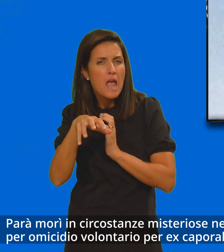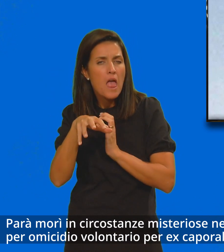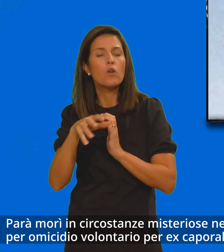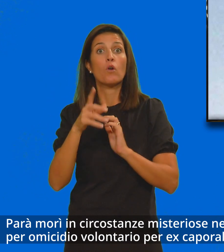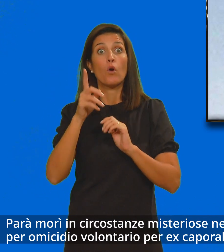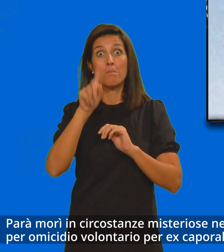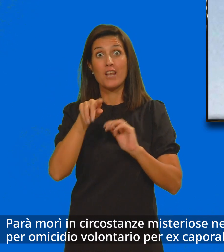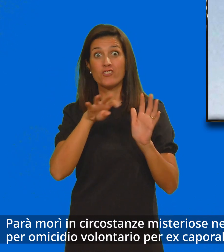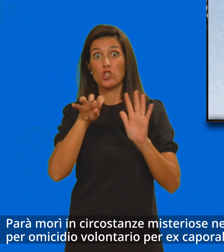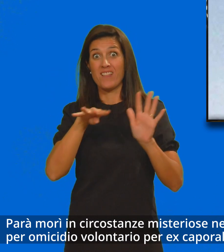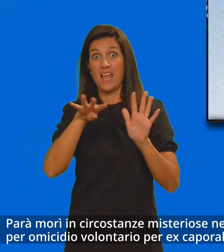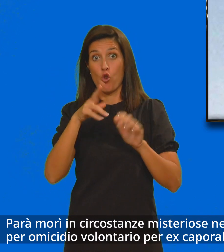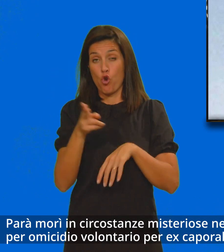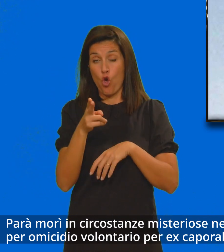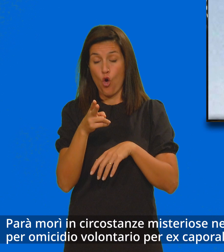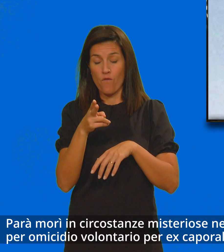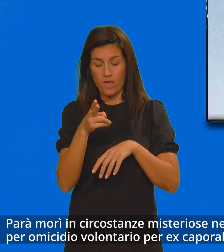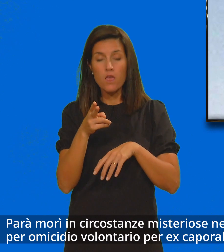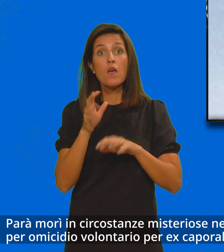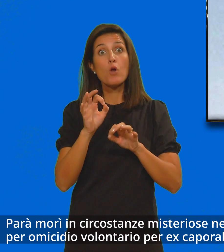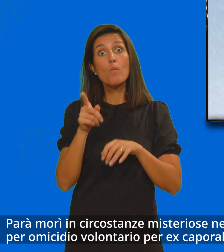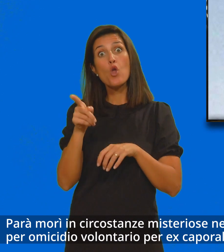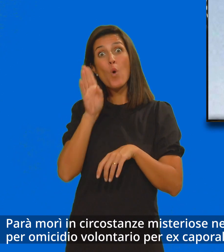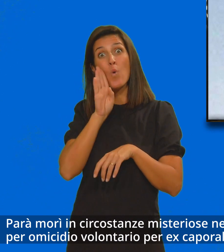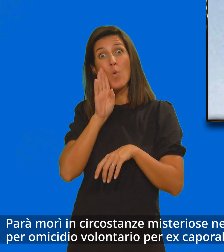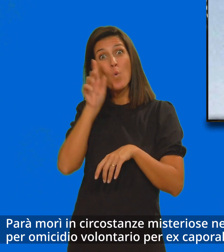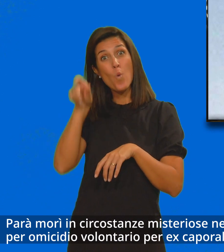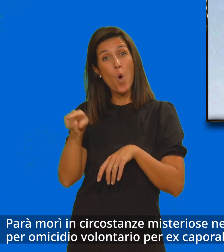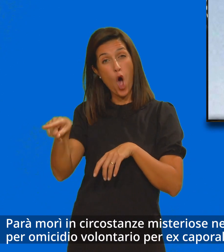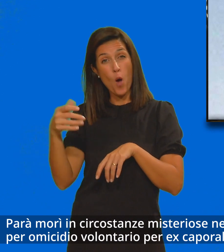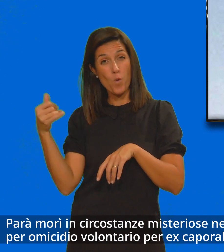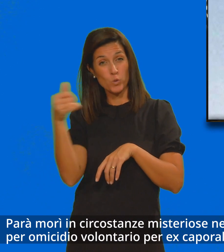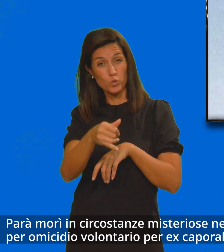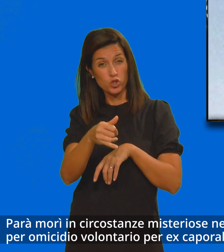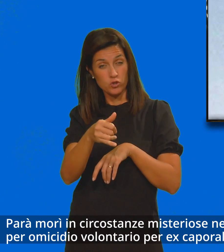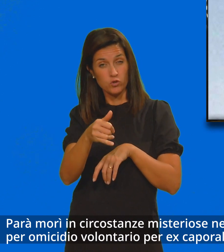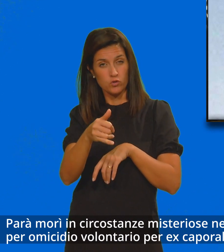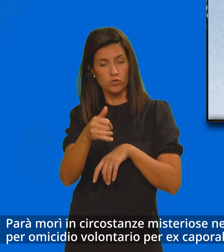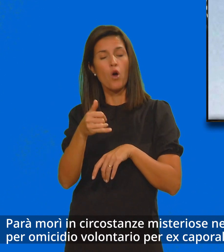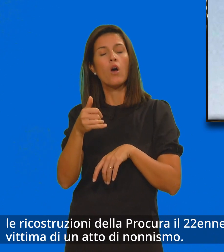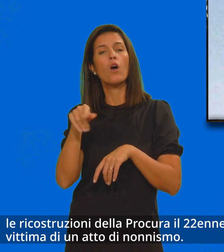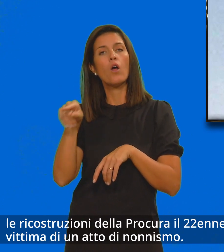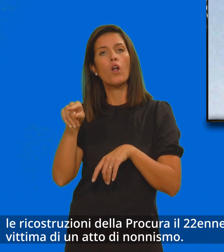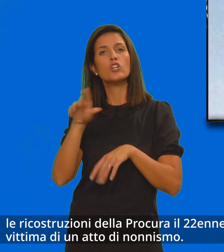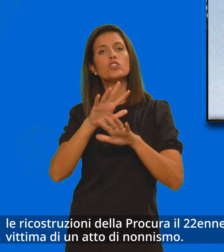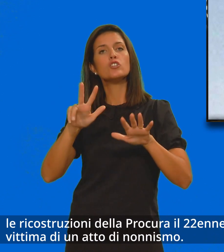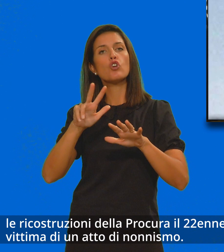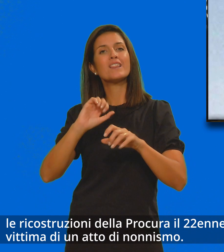chiesti 18 anni per omicidio volontario per ex caporale di Casarano Secondo le ricostruzioni